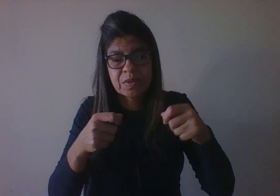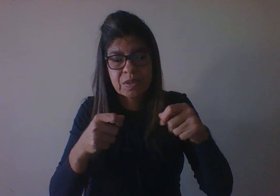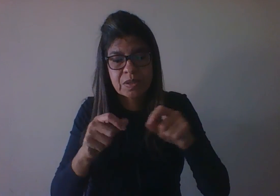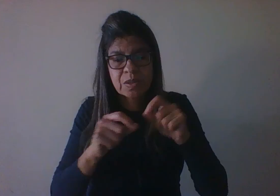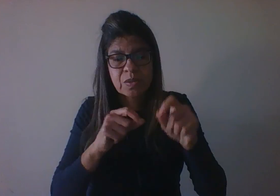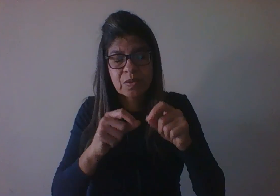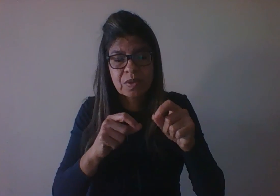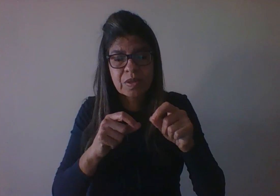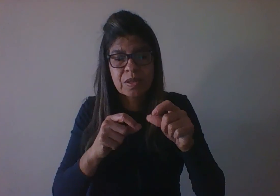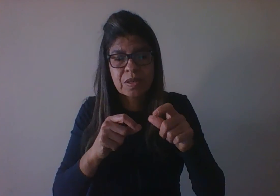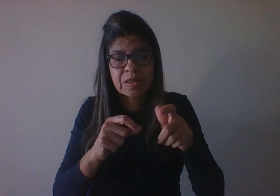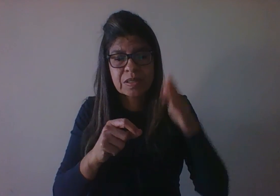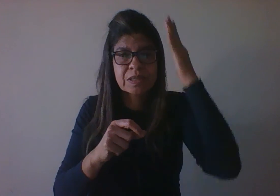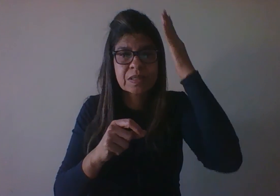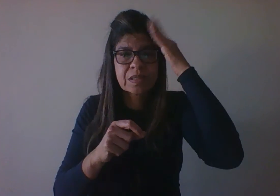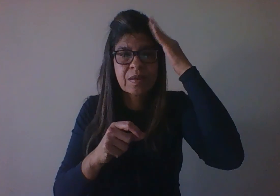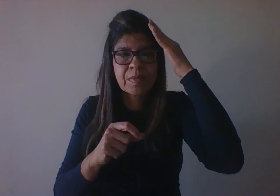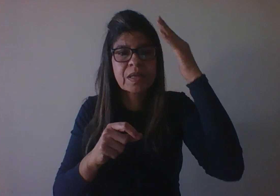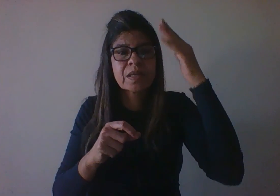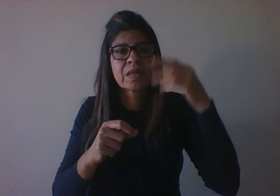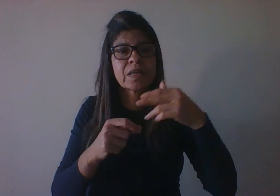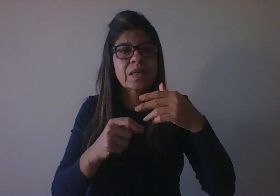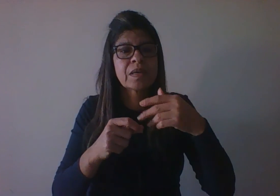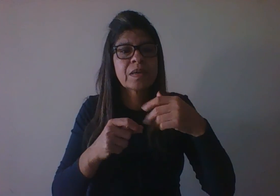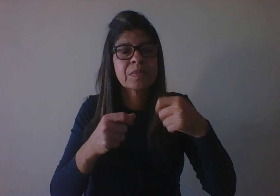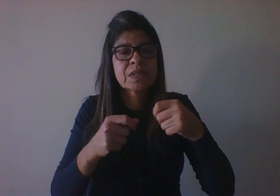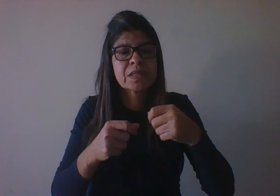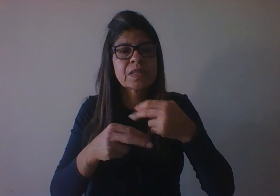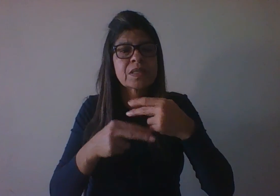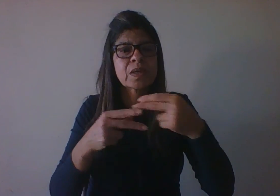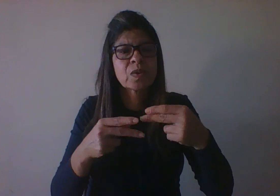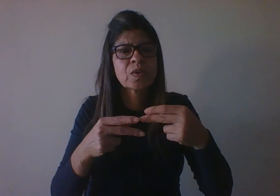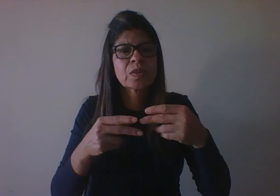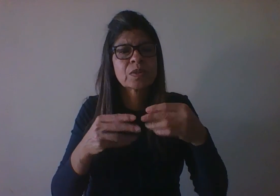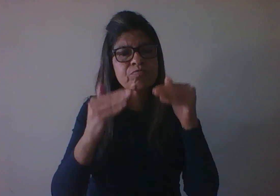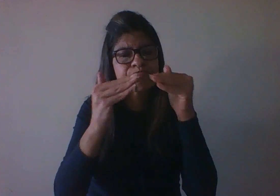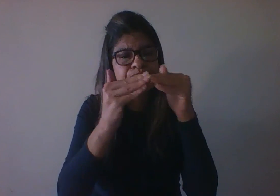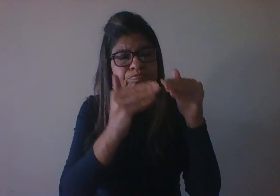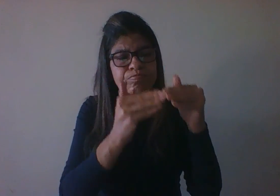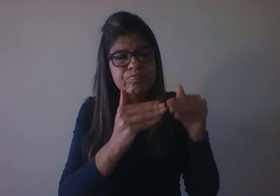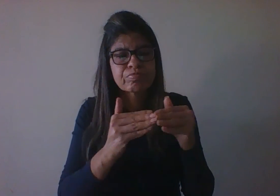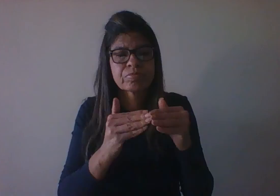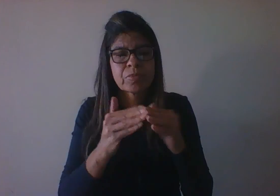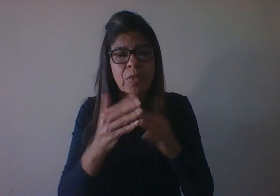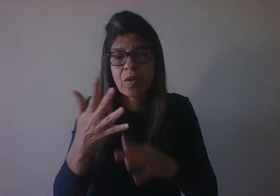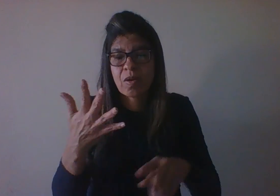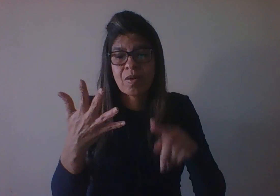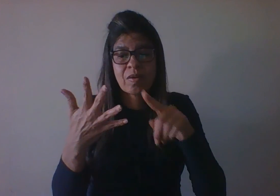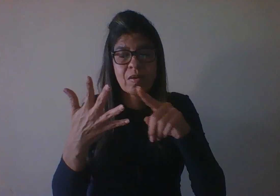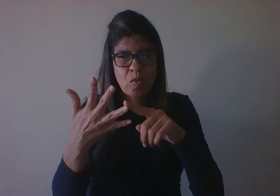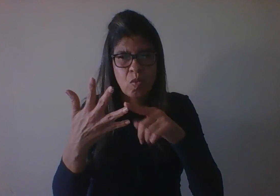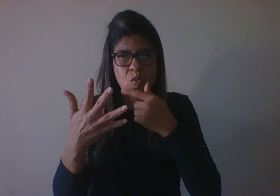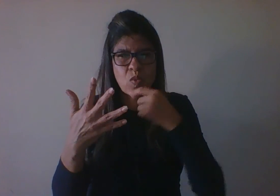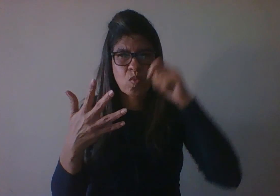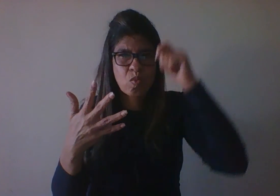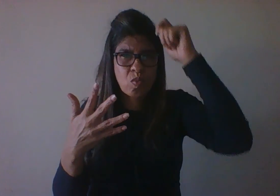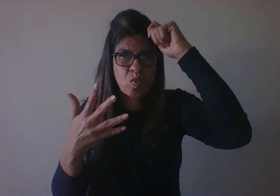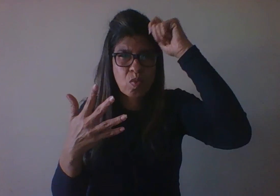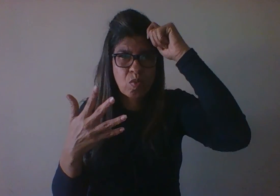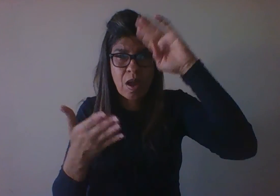dê certo. Por outro lado, diferentemente de Piaget e outros teóricos, Vallon acredita que o desenvolvimento não se dá de maneira linear e